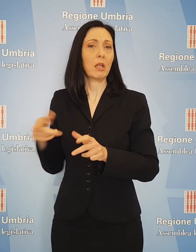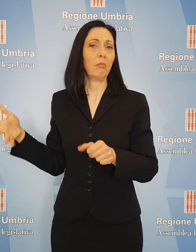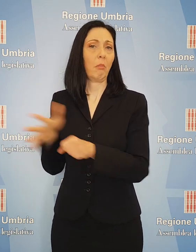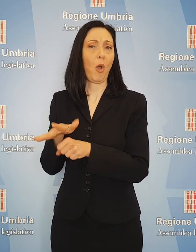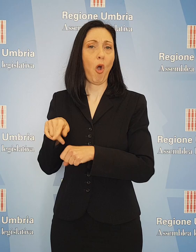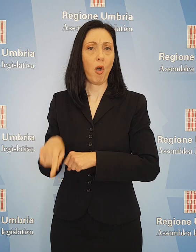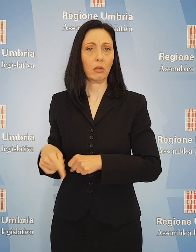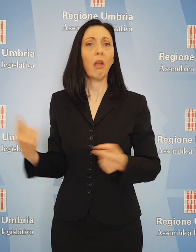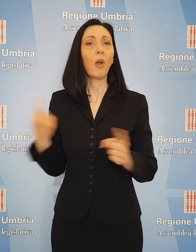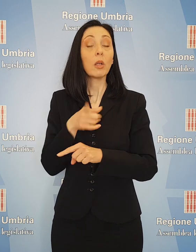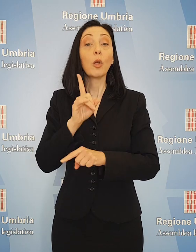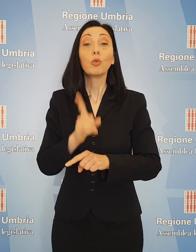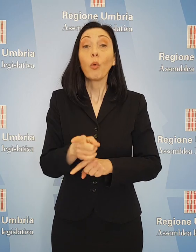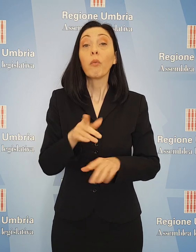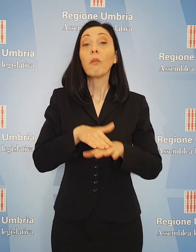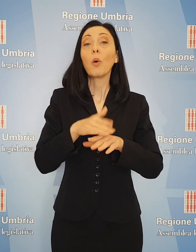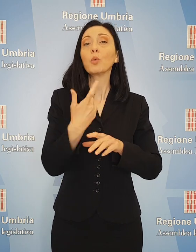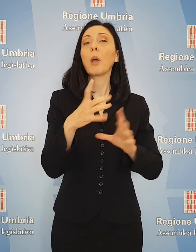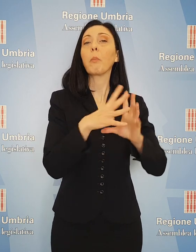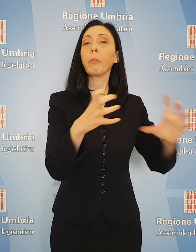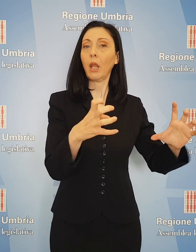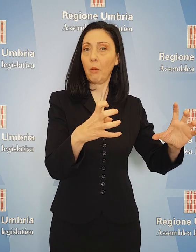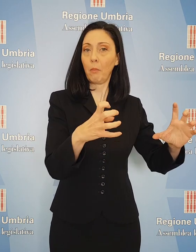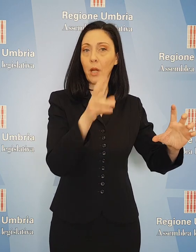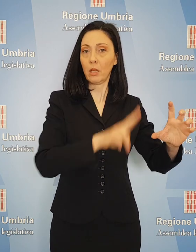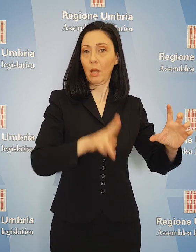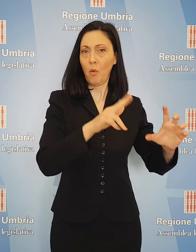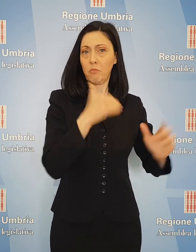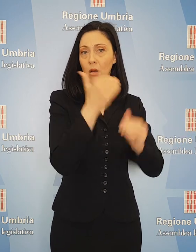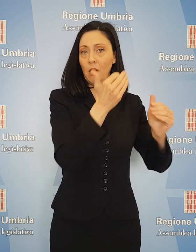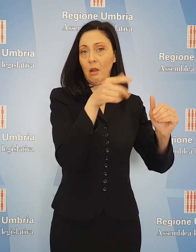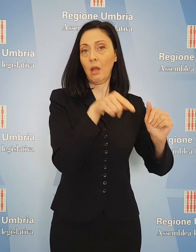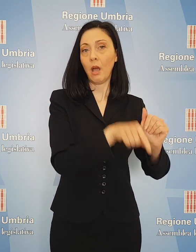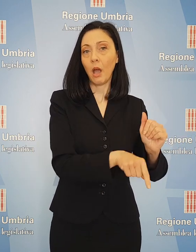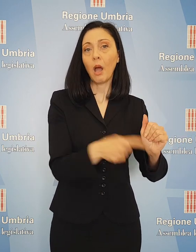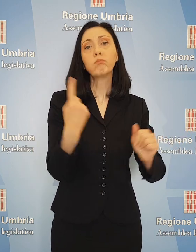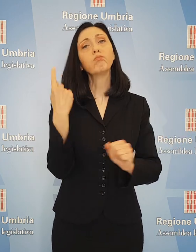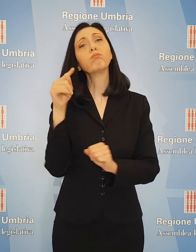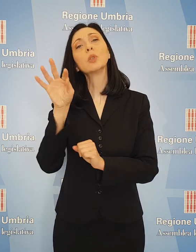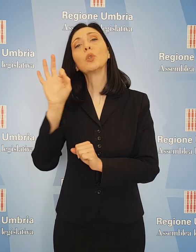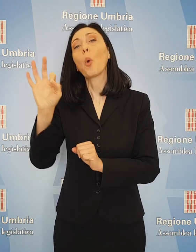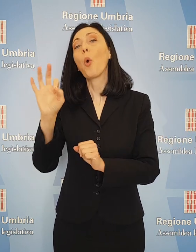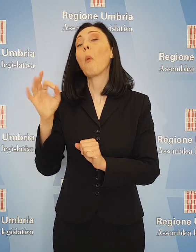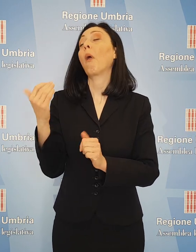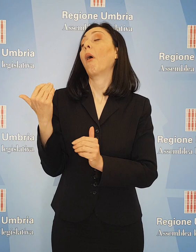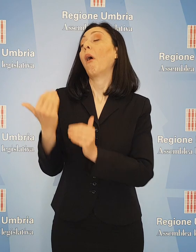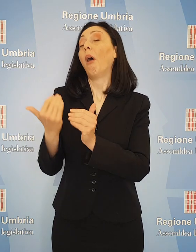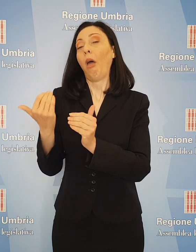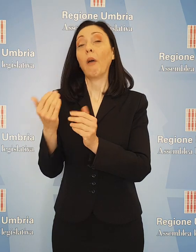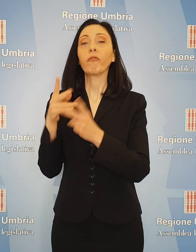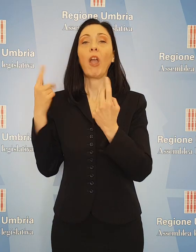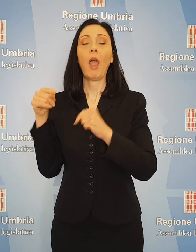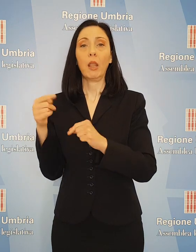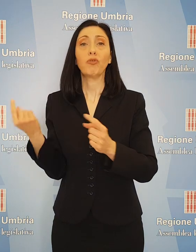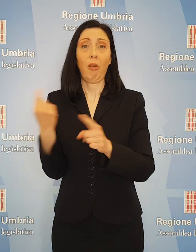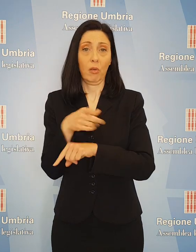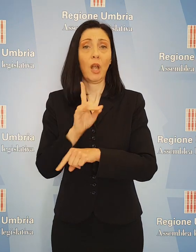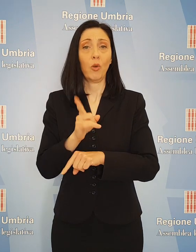di usarli per il rilancio delle aziende Umbre. Si è puntato ad una decrescita felice invece che ad investimenti produttivi.